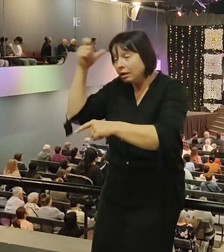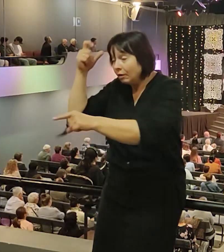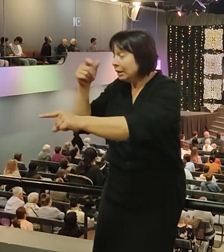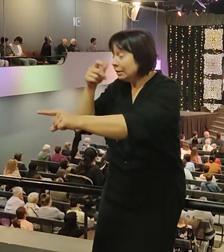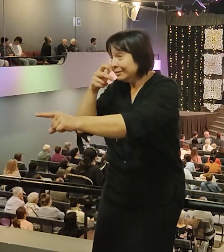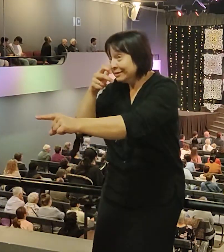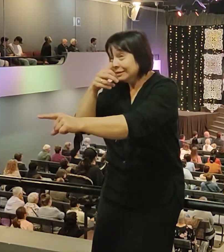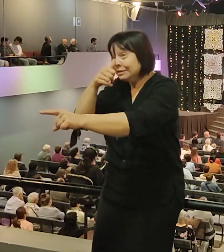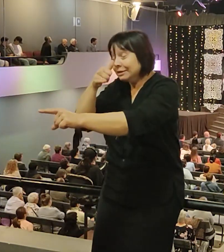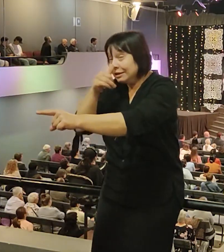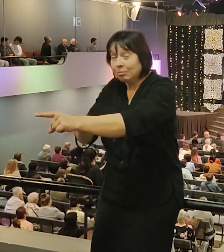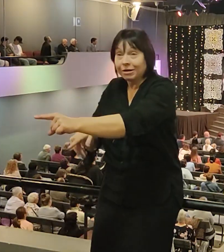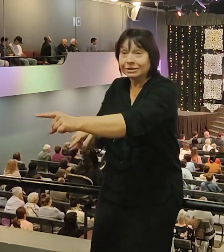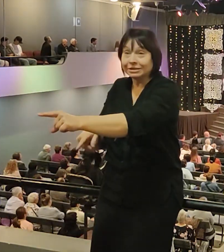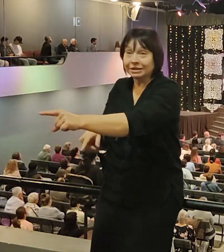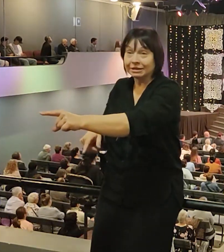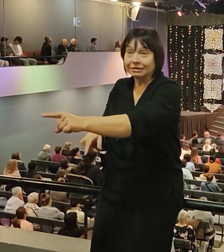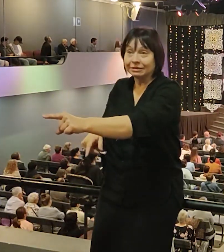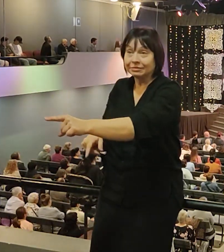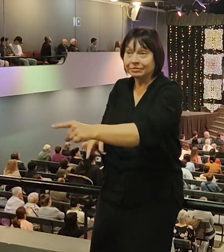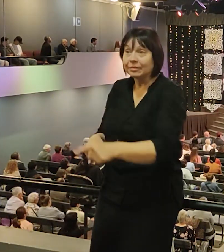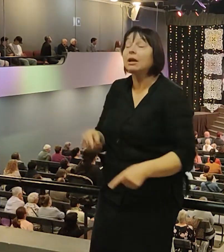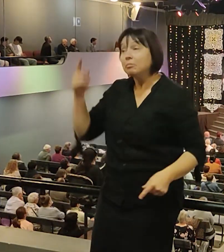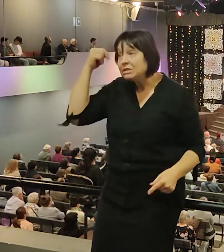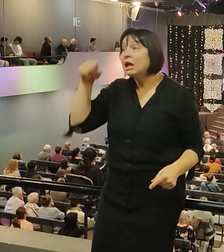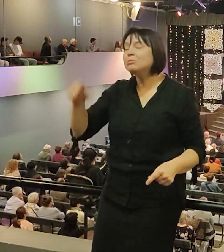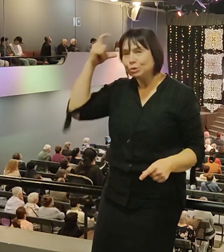Сатана имеет власть. Иисус Христос все власти.